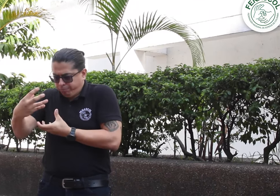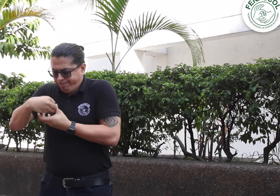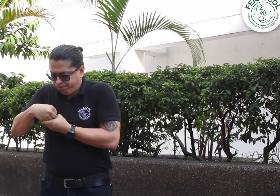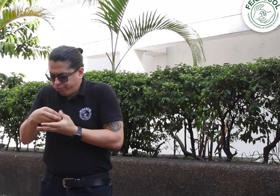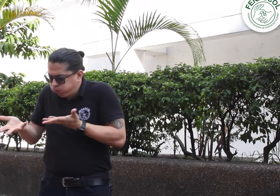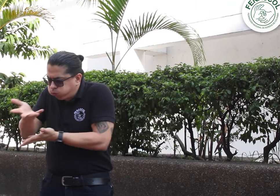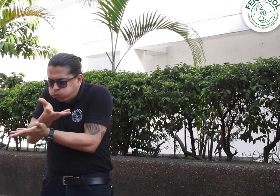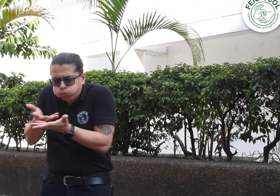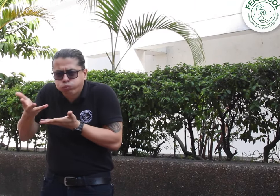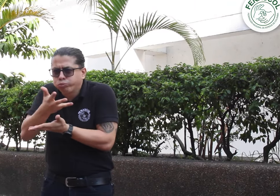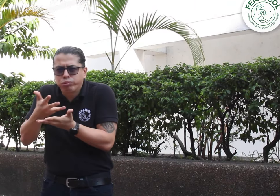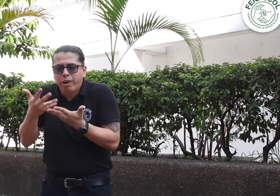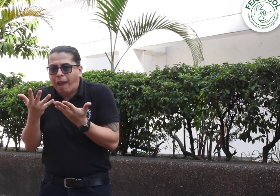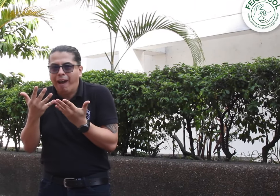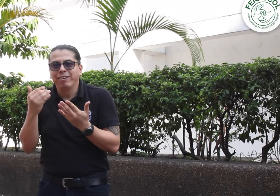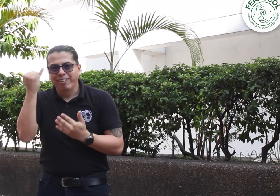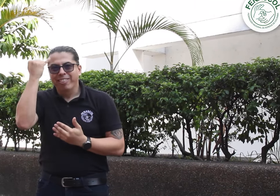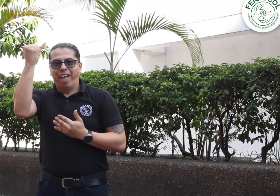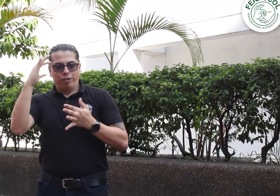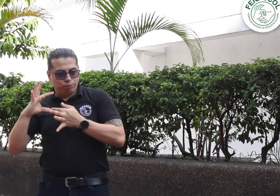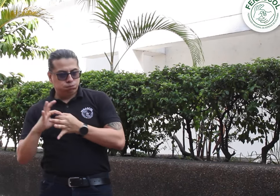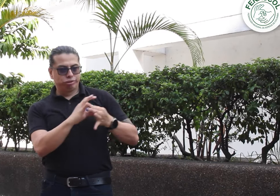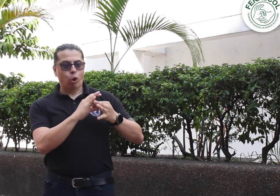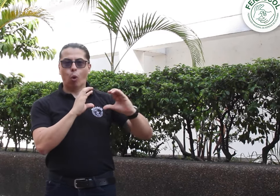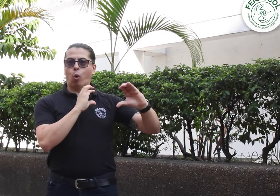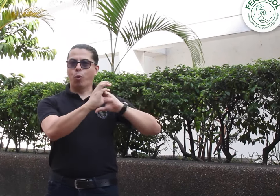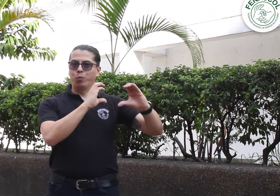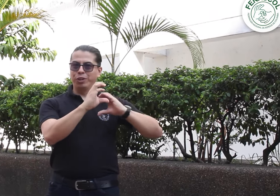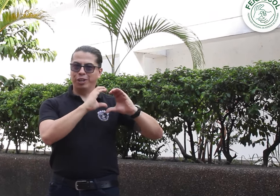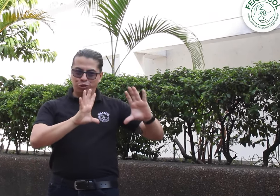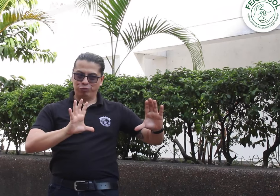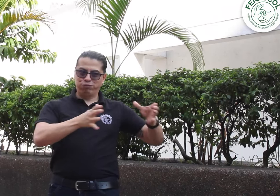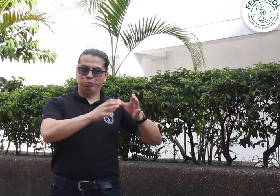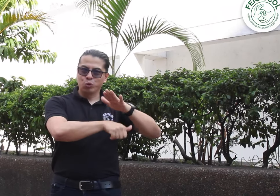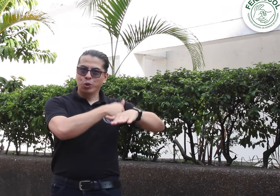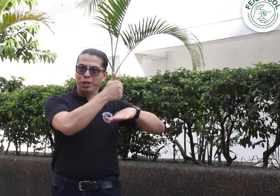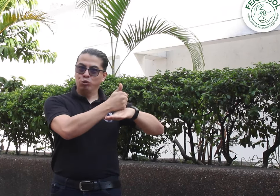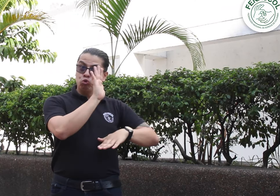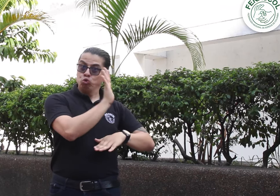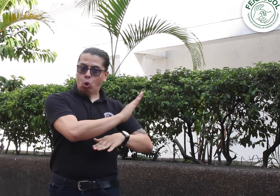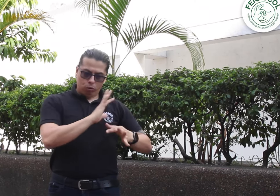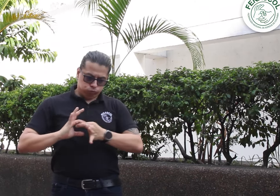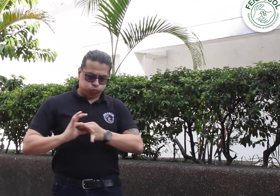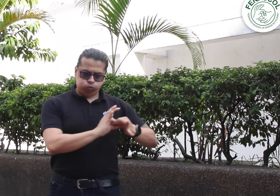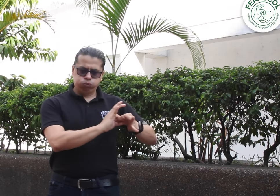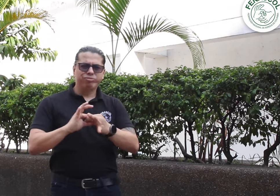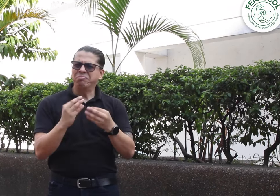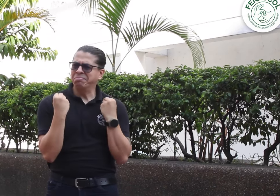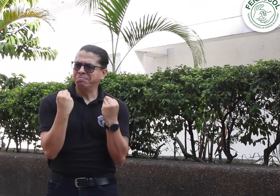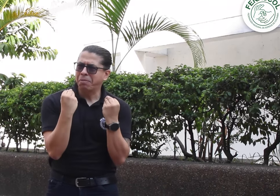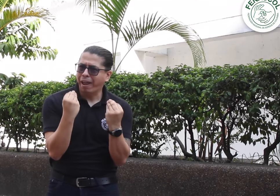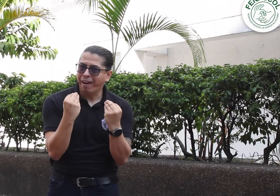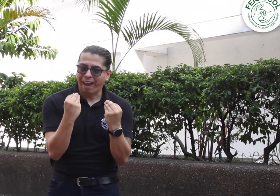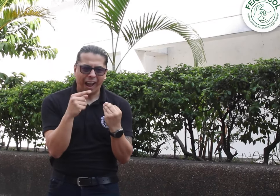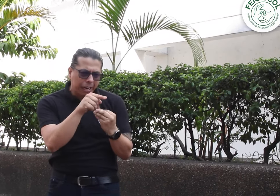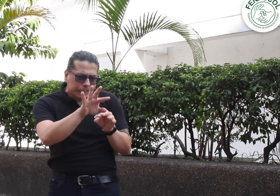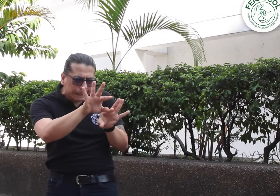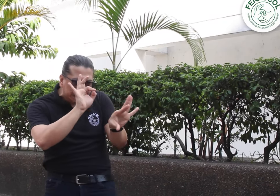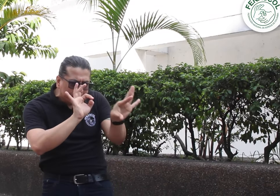y aquí trabaja de la mano con la Subdirección de Comunicaciones, con el fin de dar respuesta a los temas que surgen en redes